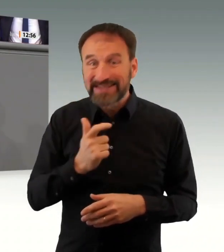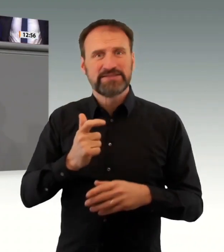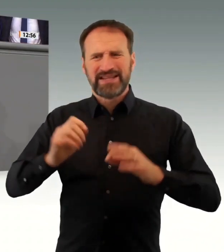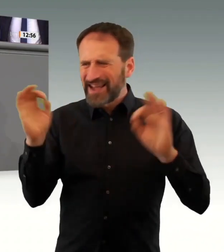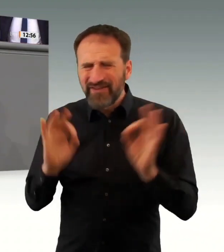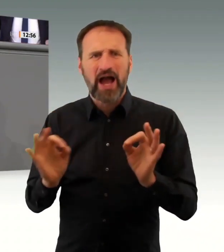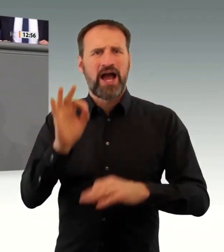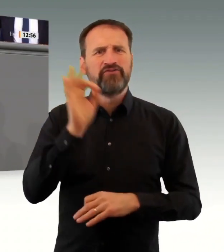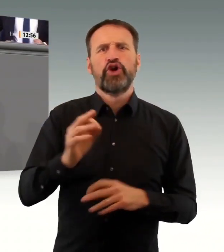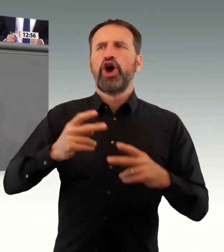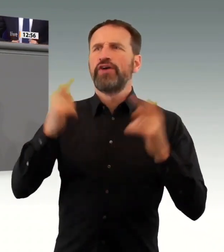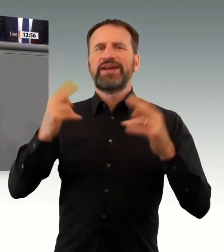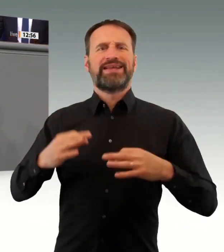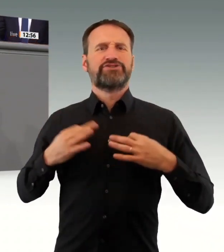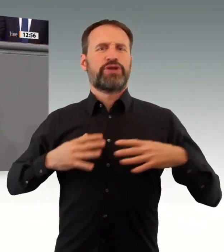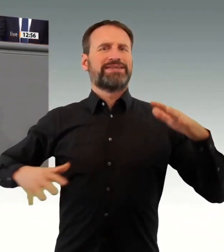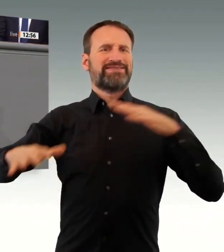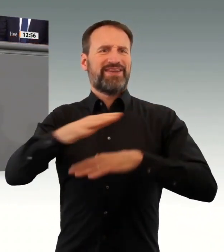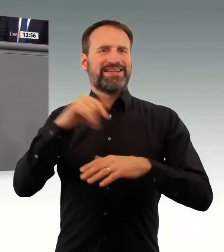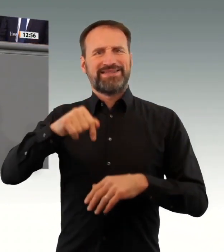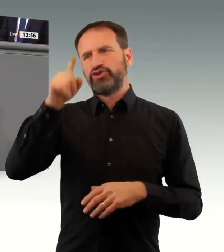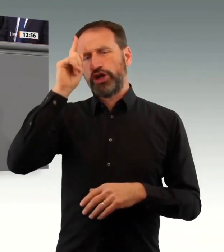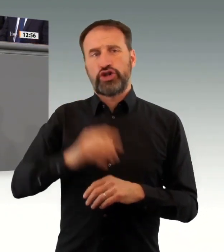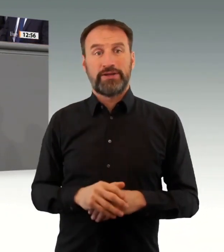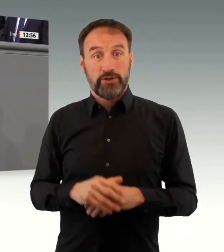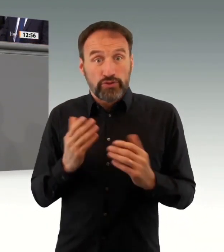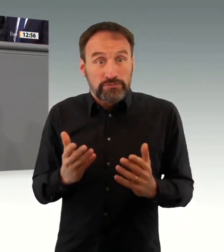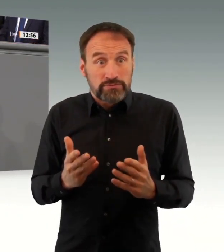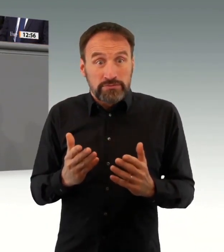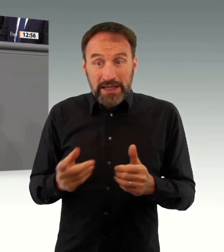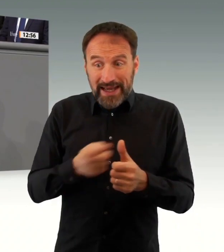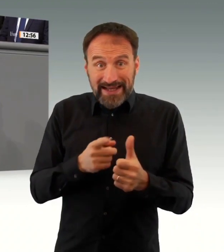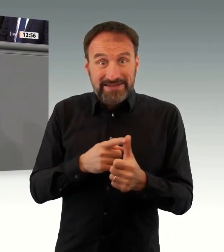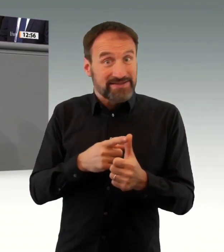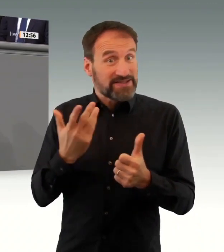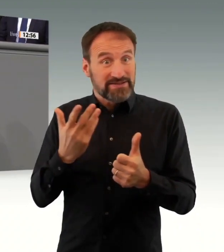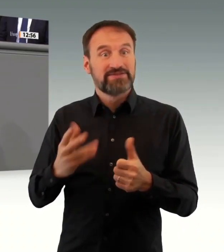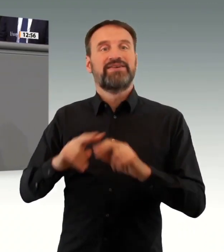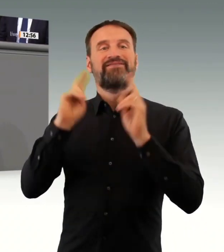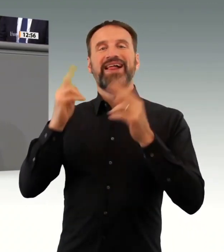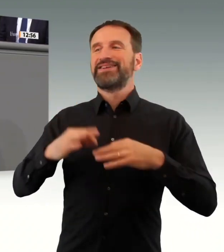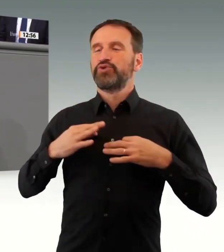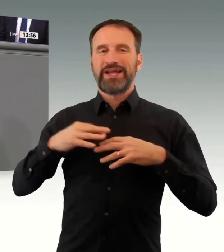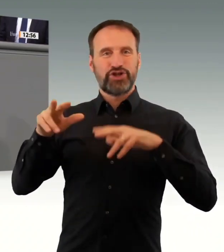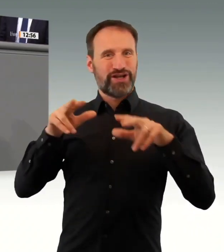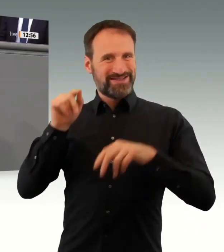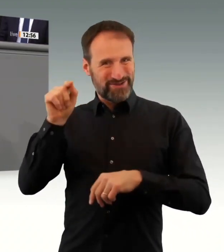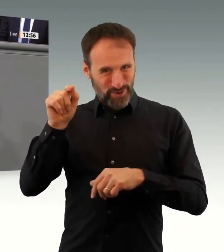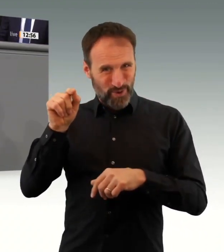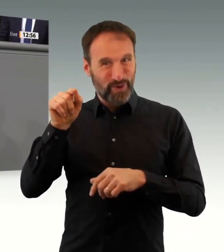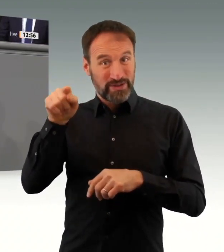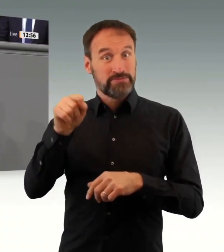Hospitalisierungsrate. Diese Situation ist gegeben. Wir sind derzeit in einer Situation, dass das